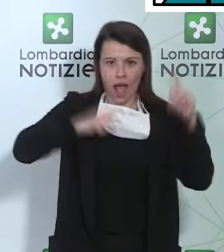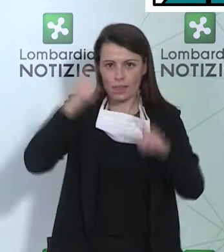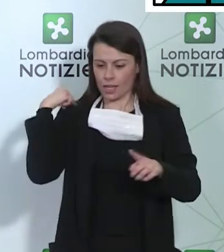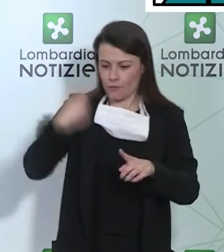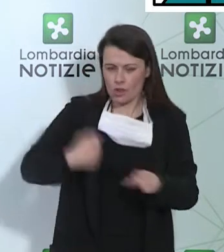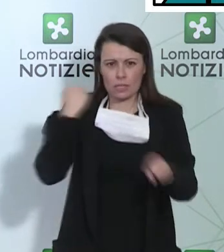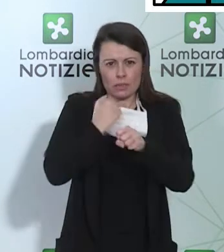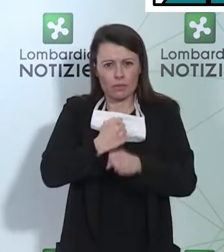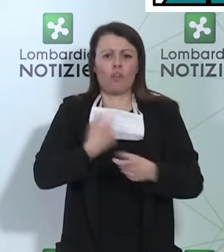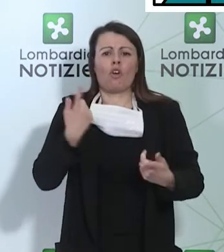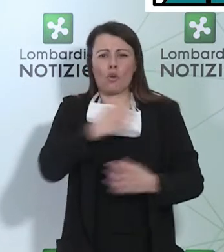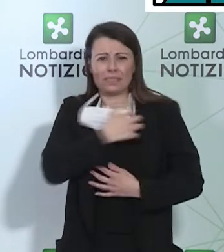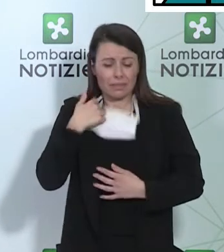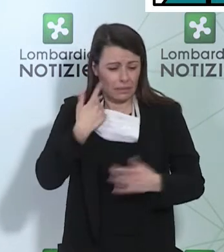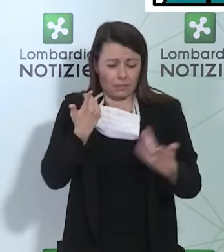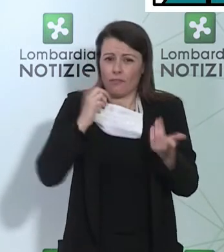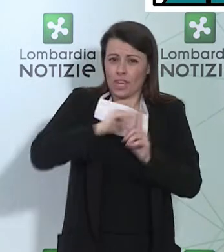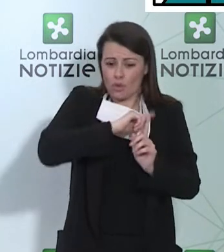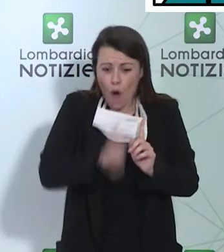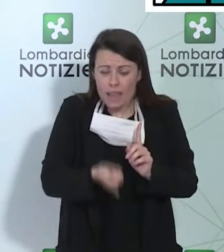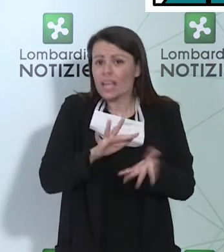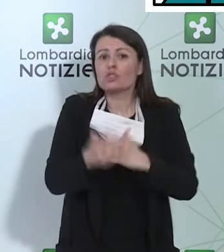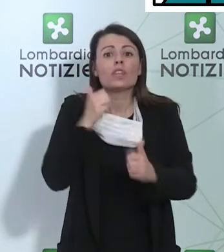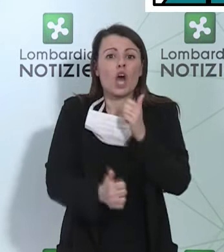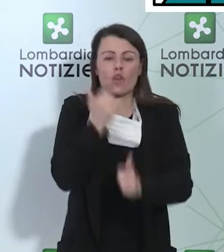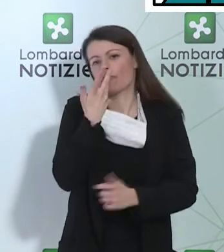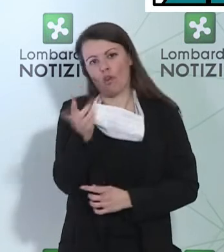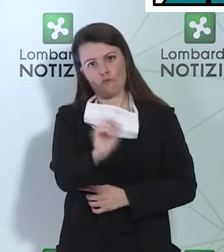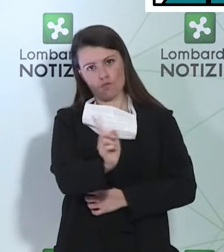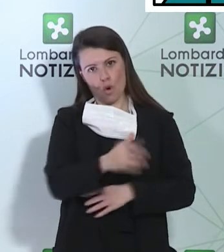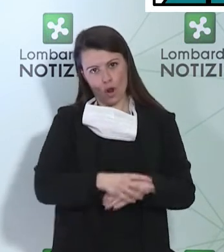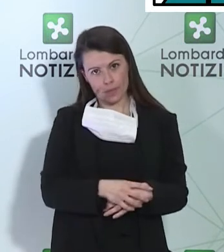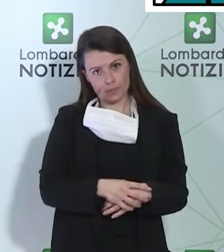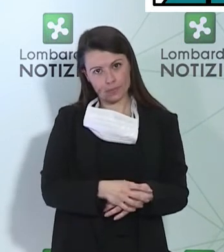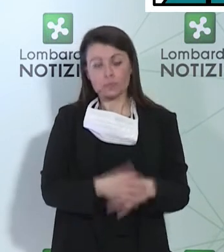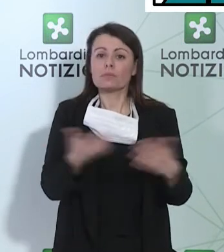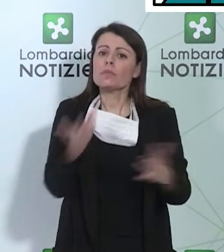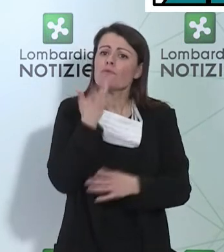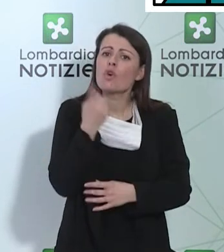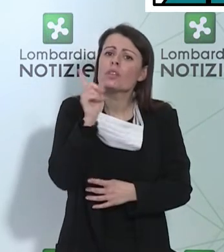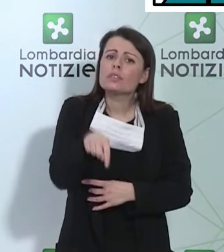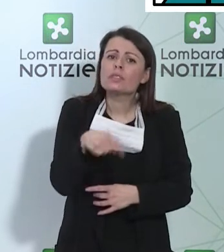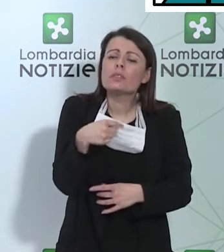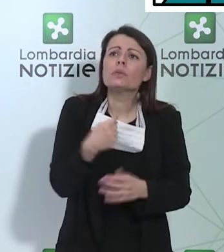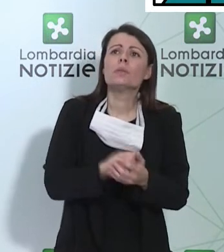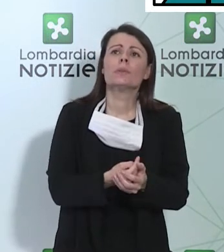fatto fino ad oggi. Poi volevo soltanto dirvi che avrete letto le